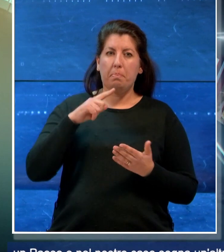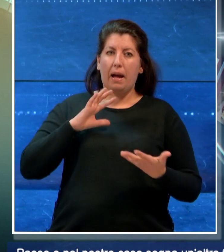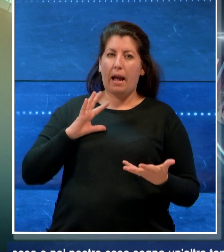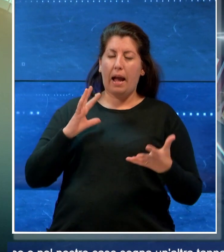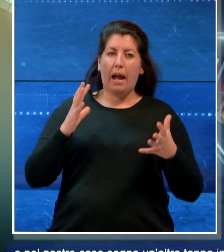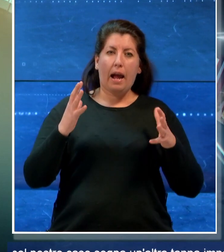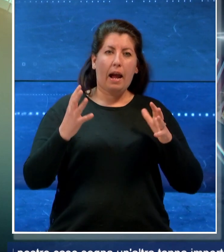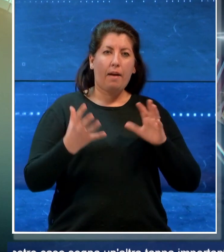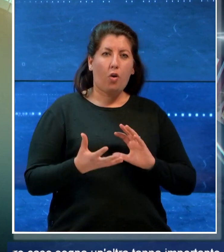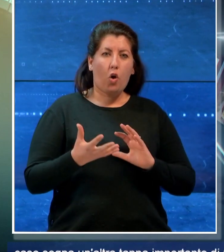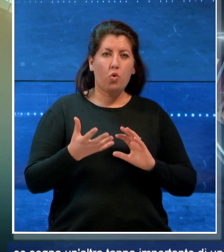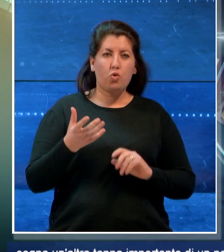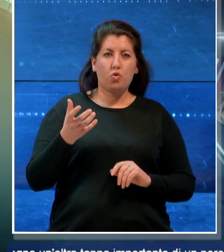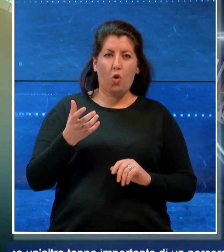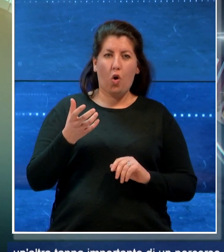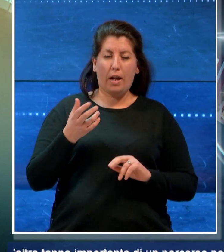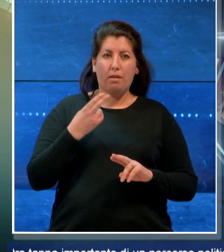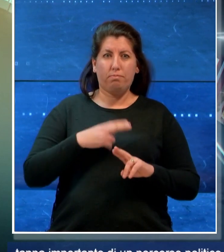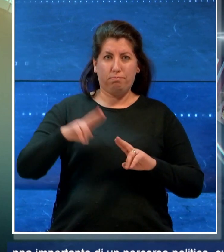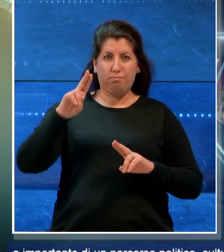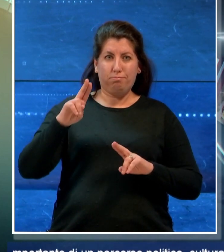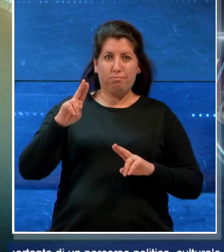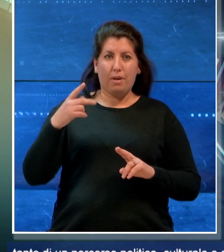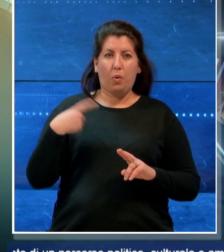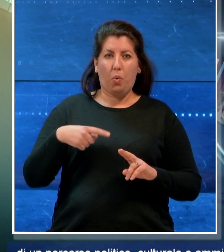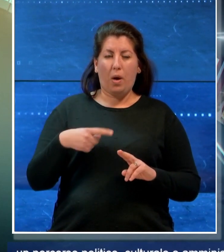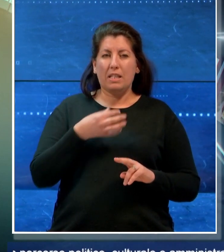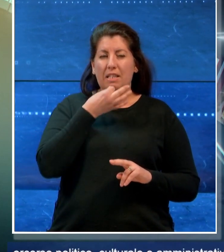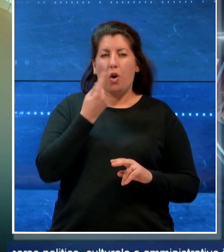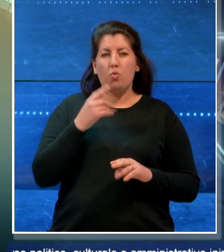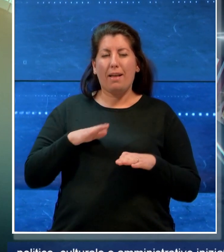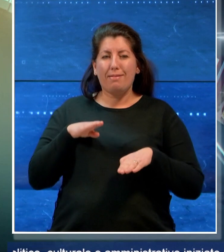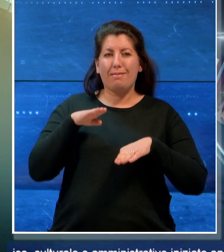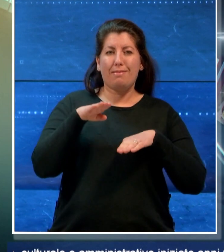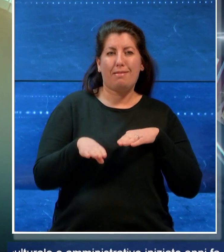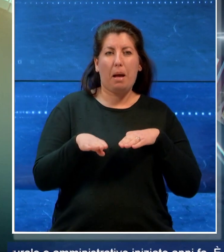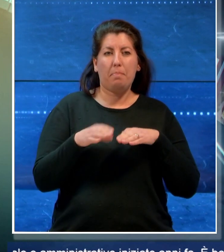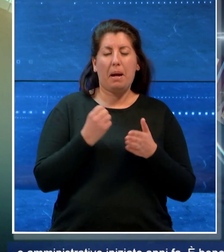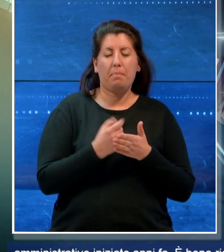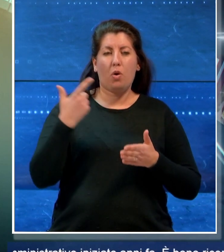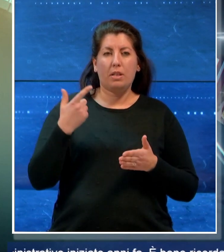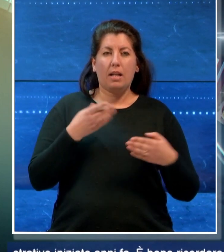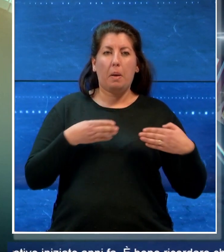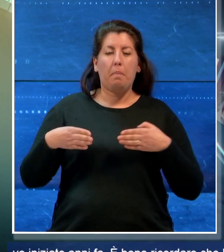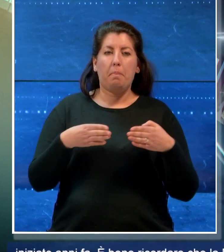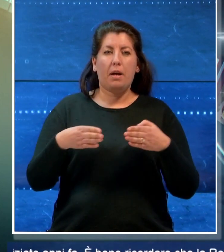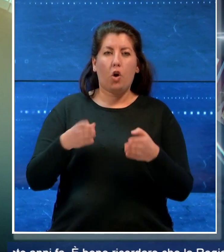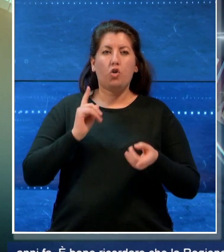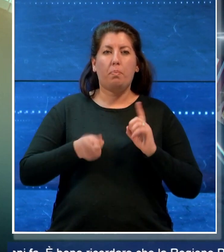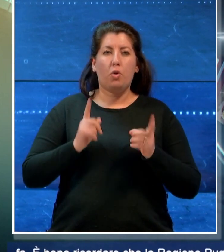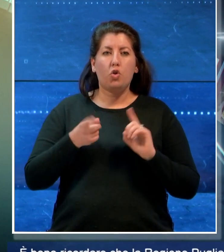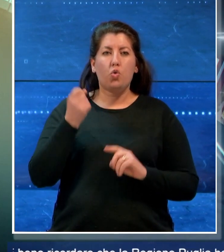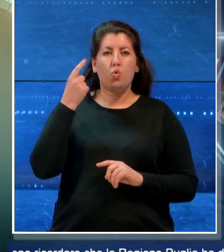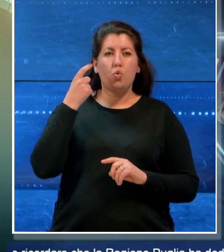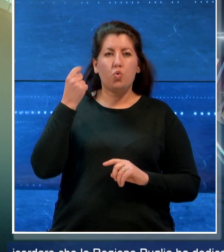paese e nel nostro caso segna una tappa importante di un percorso politico, culturale